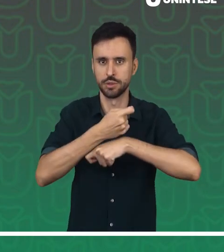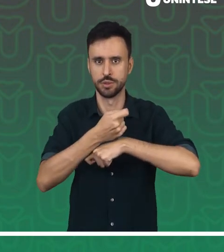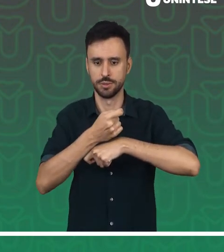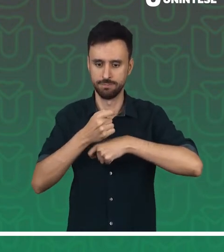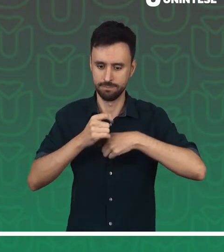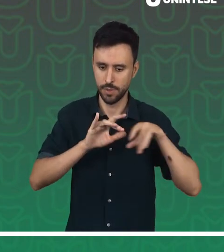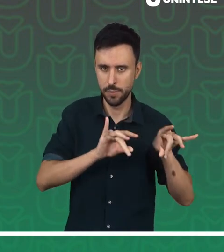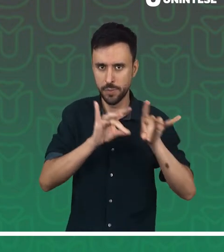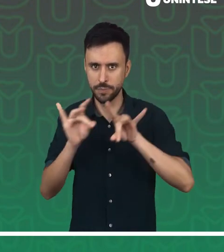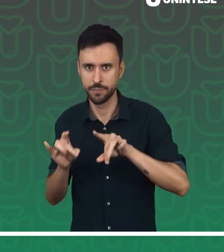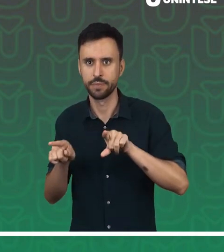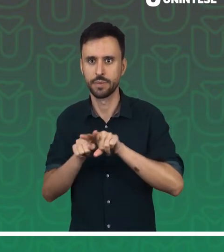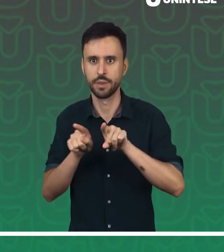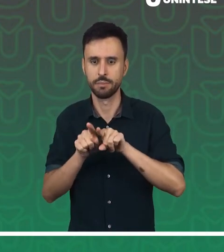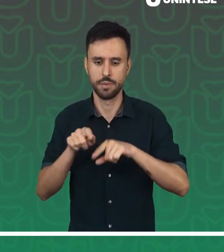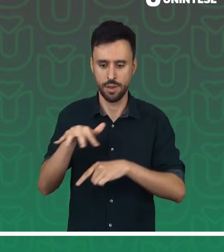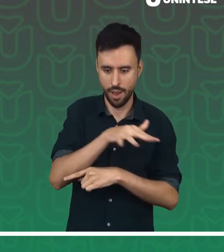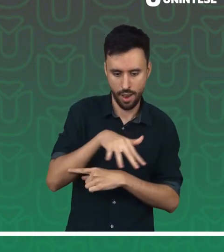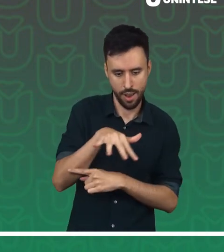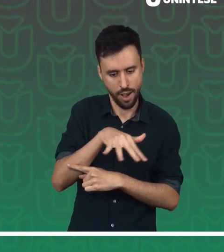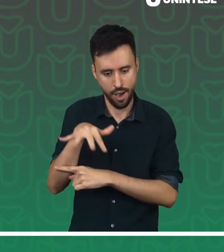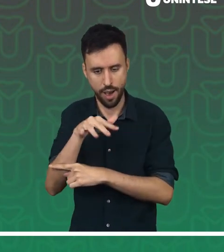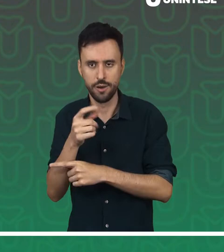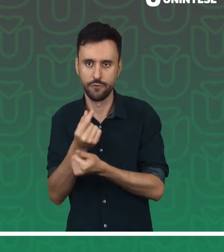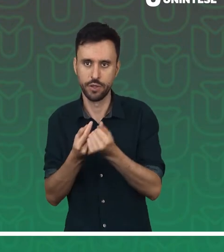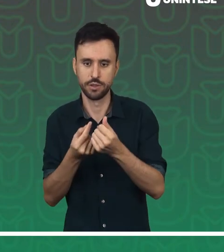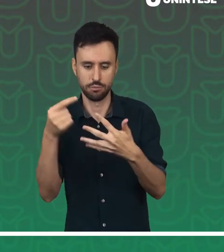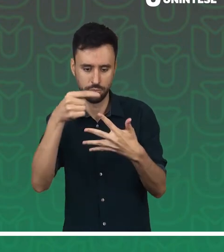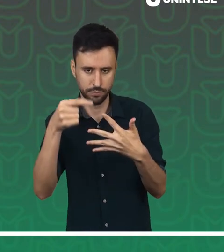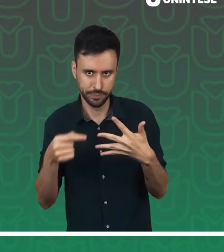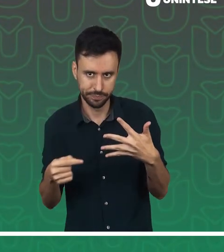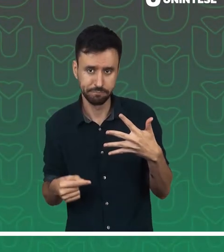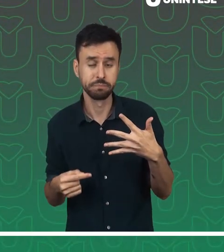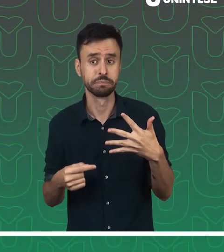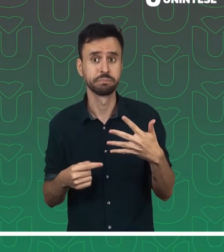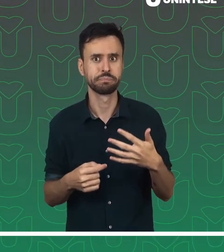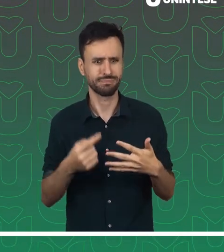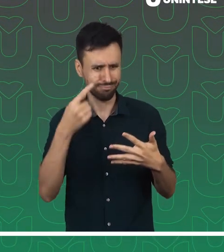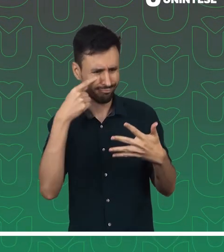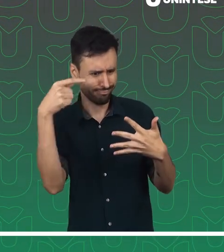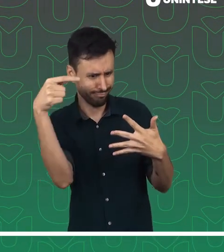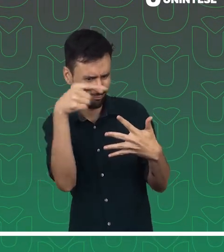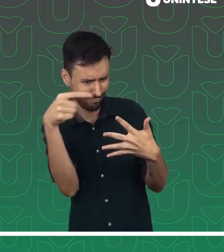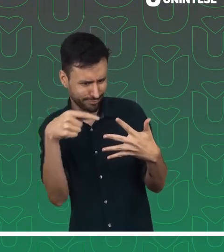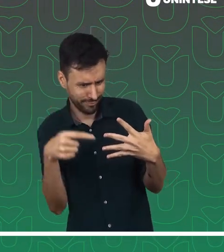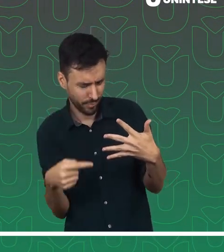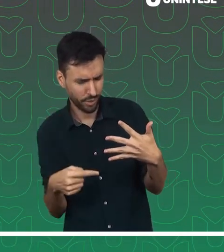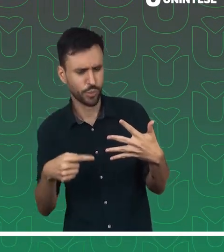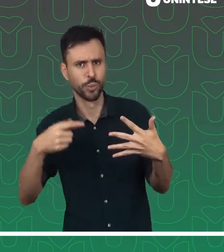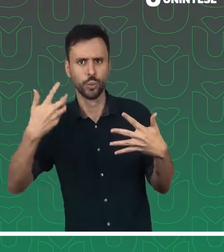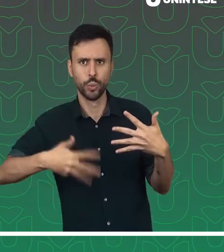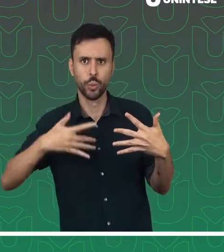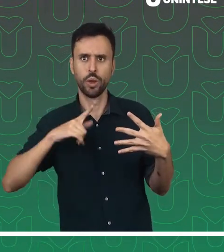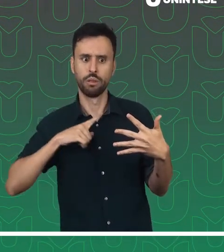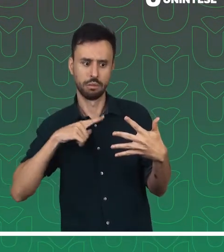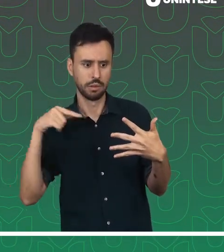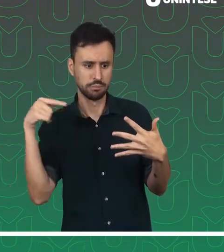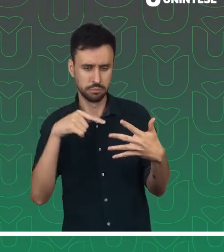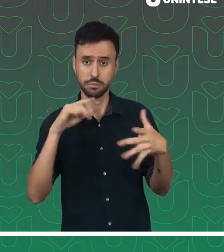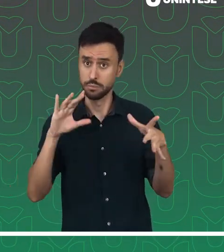processos, rotinas e setores financeiros dentro das empresas. Bom, com toda essa diversidade de conteúdos